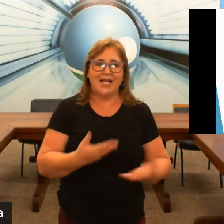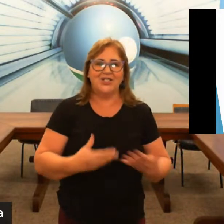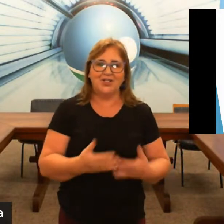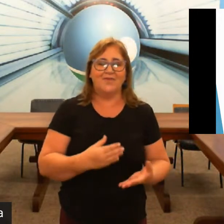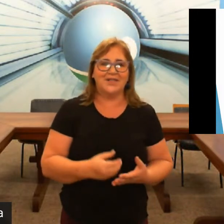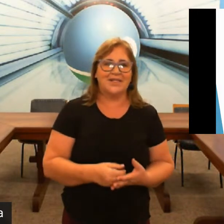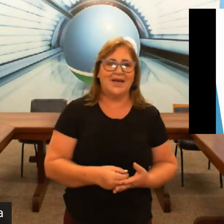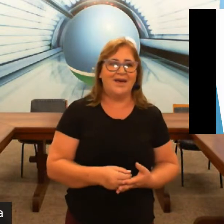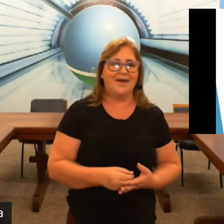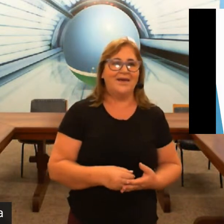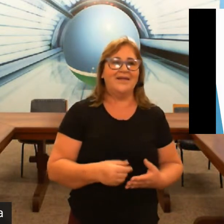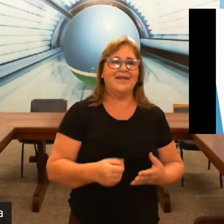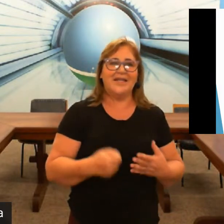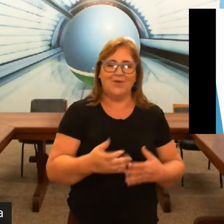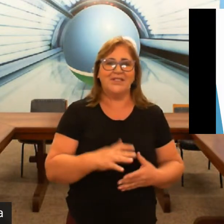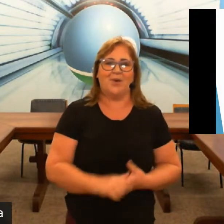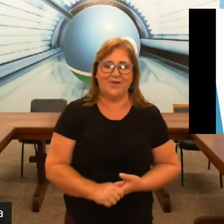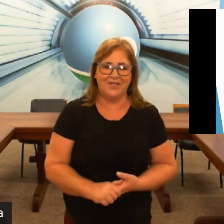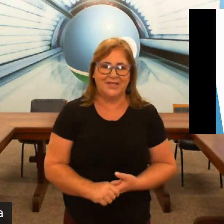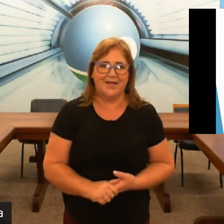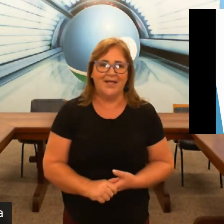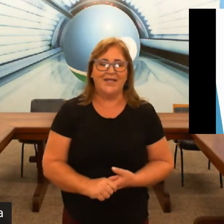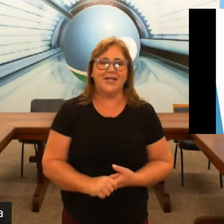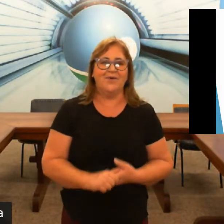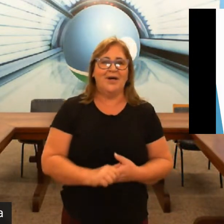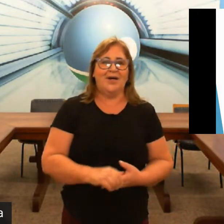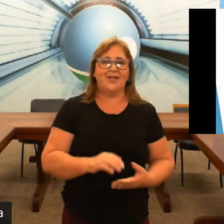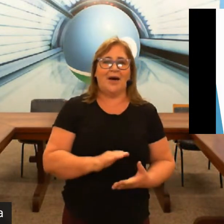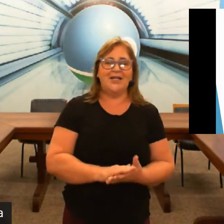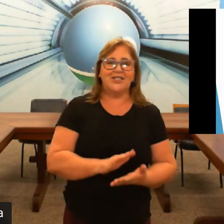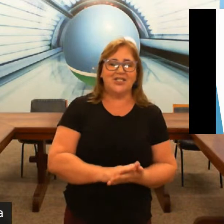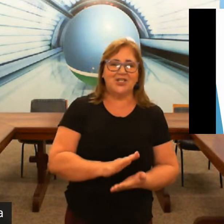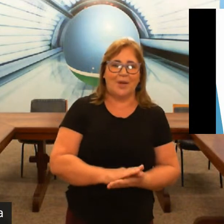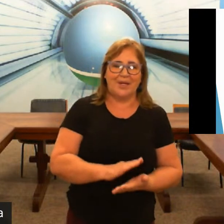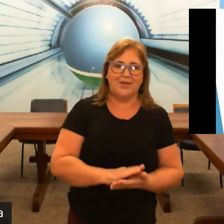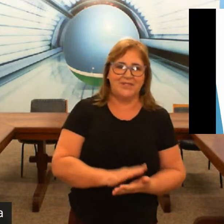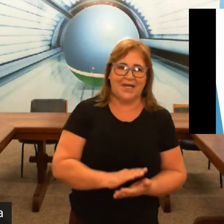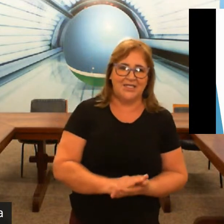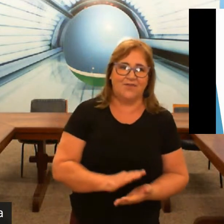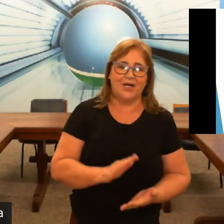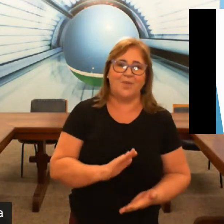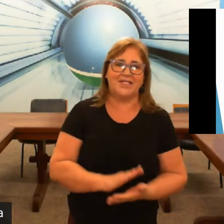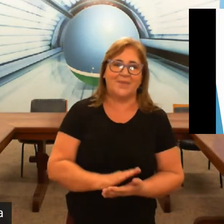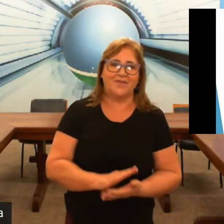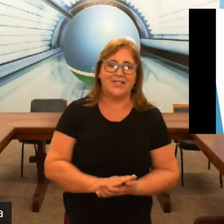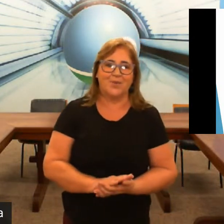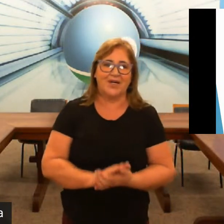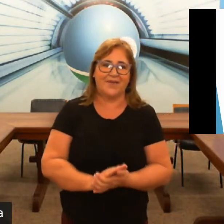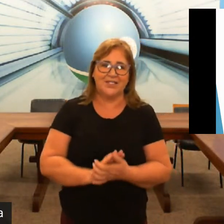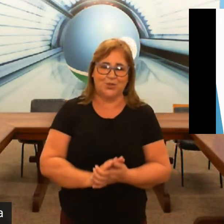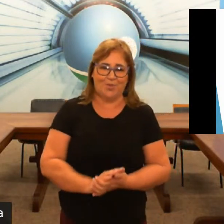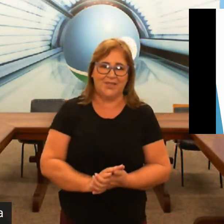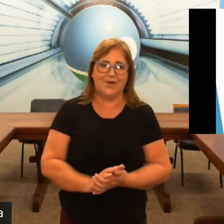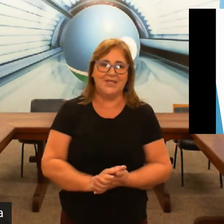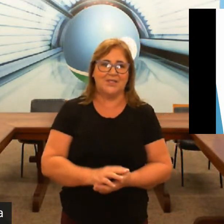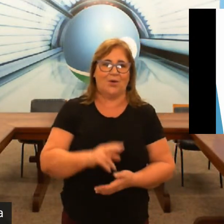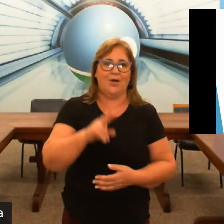interagir com você e criar um sinal pra você então antes da gente aprender os sinais eu quero passar pra você como é que faz o nome então é assim ó